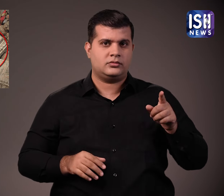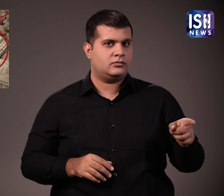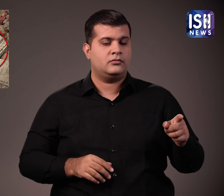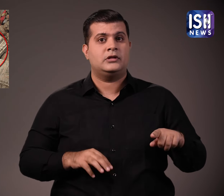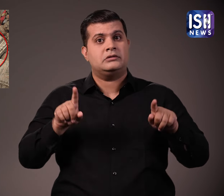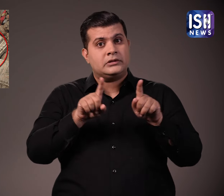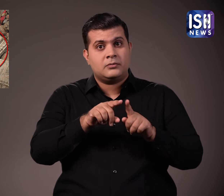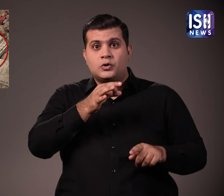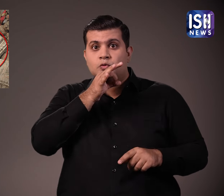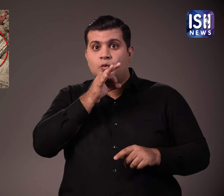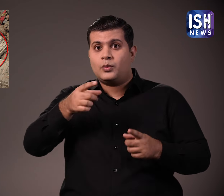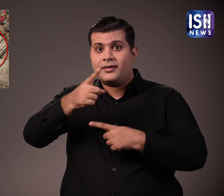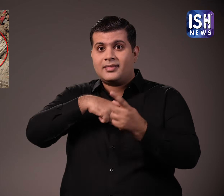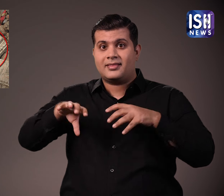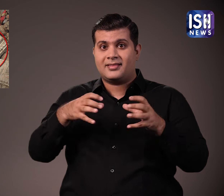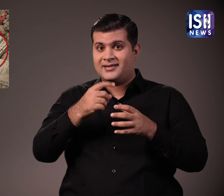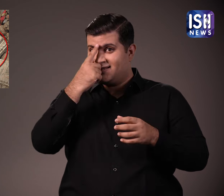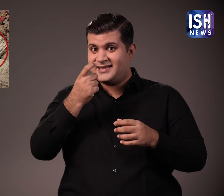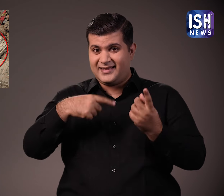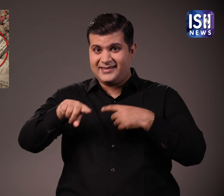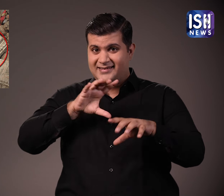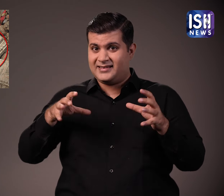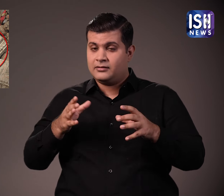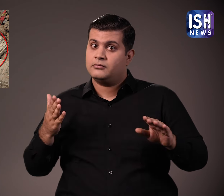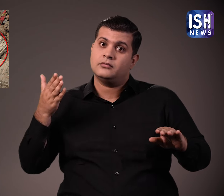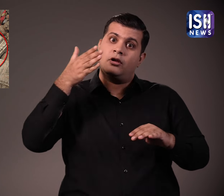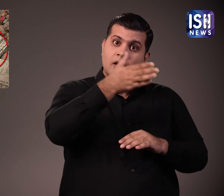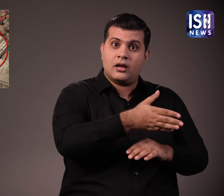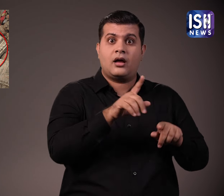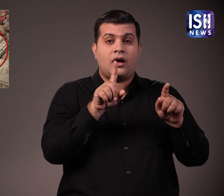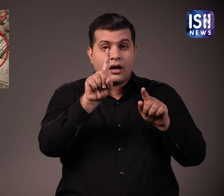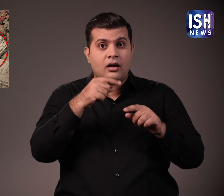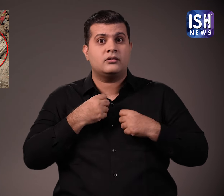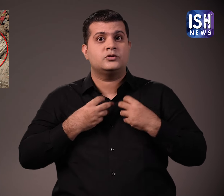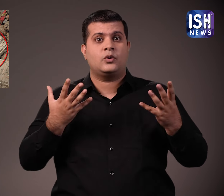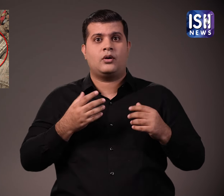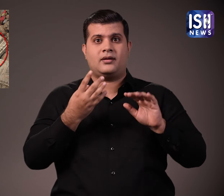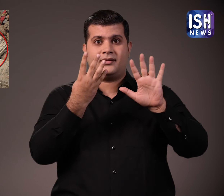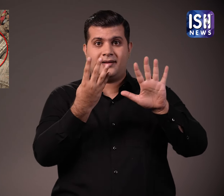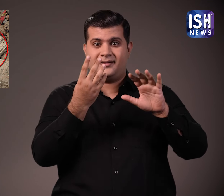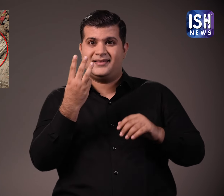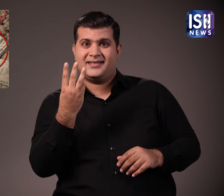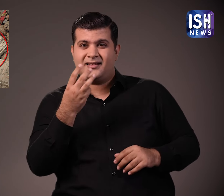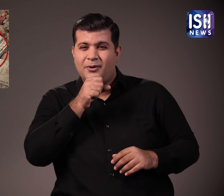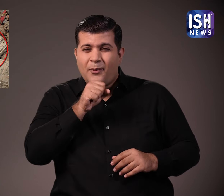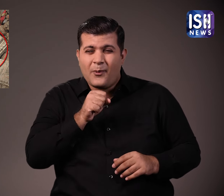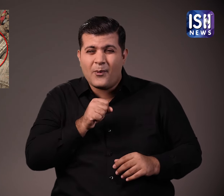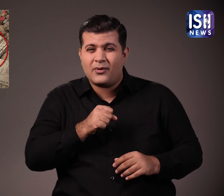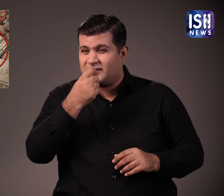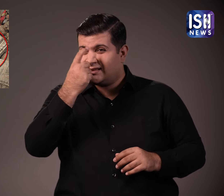लेकर ग्यापन सौपा. सूरत में जैन समुदाई ने ऐसा ही किया. ये चौकाने वाला है कि 93 साल